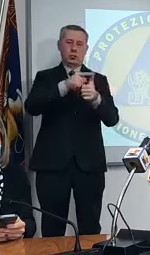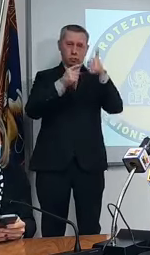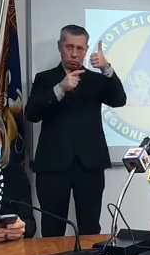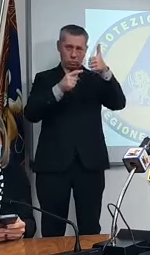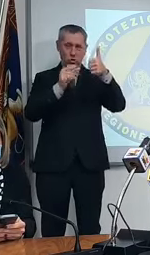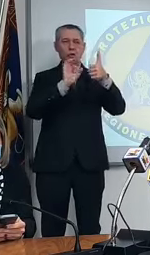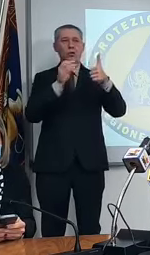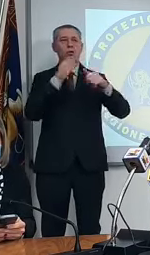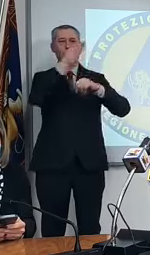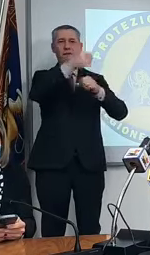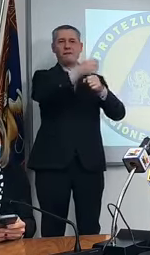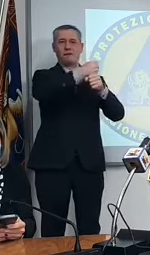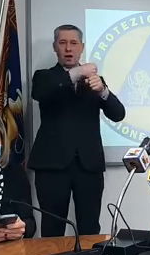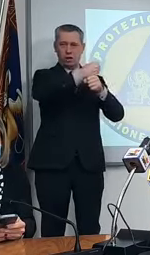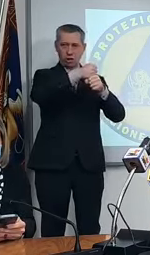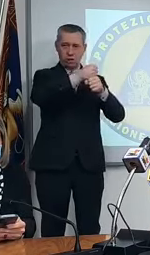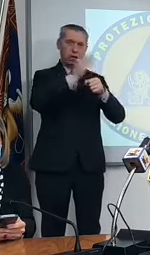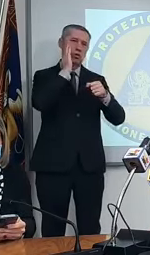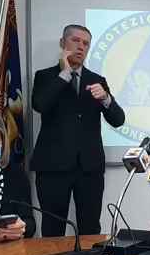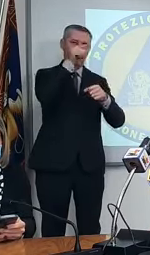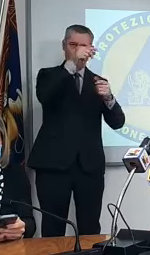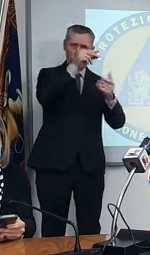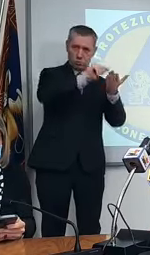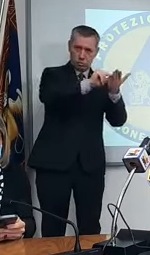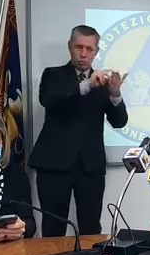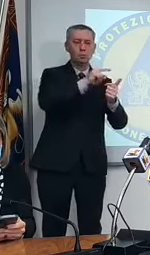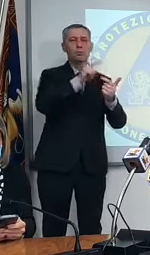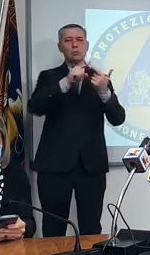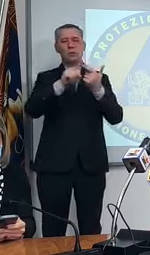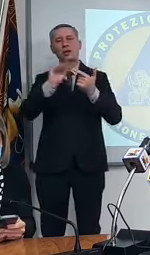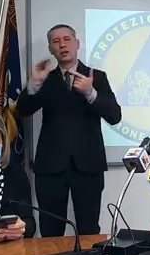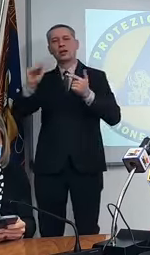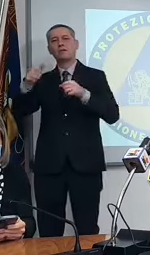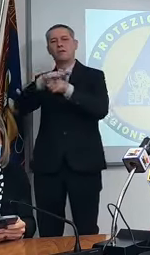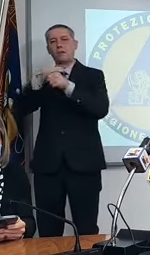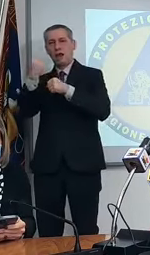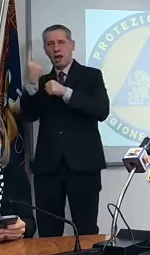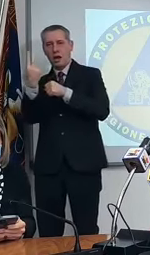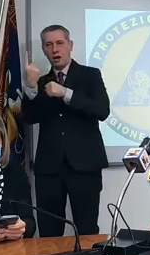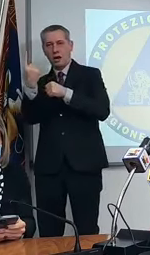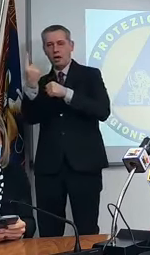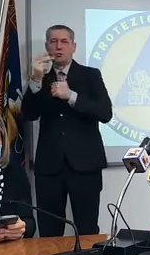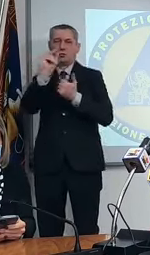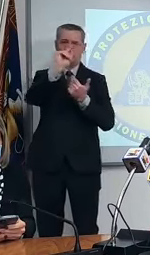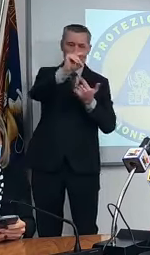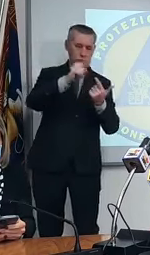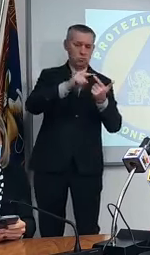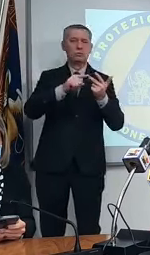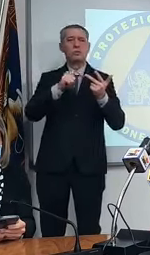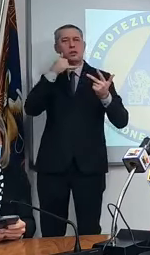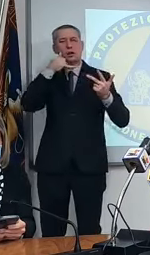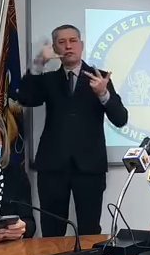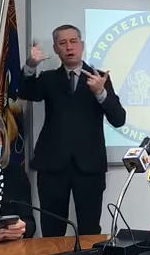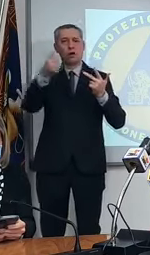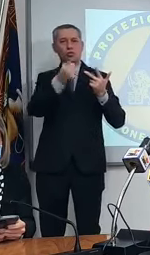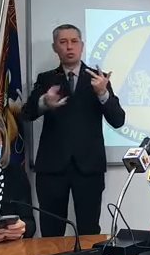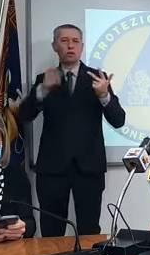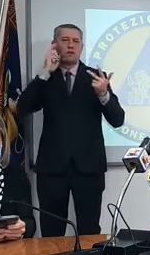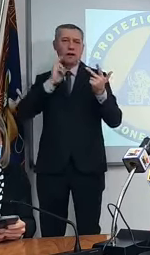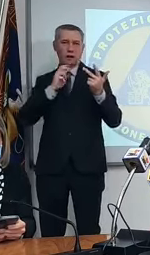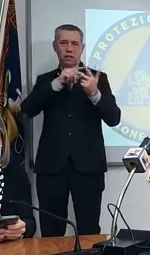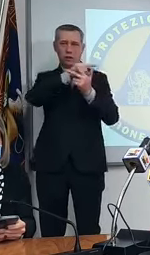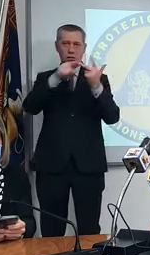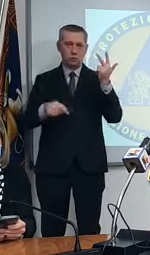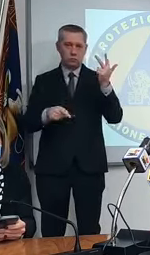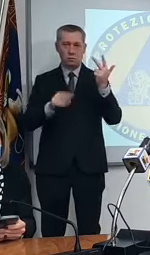in farmacia e chiedere alla farmacia che ti prenoti di chiedere a familiare che ti prenoti online di telefonare al numero verde non ne abbiamo altre